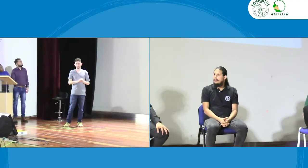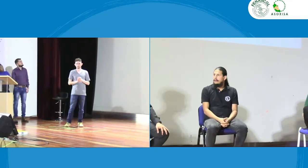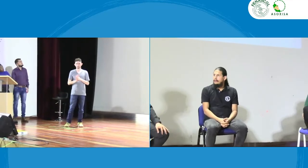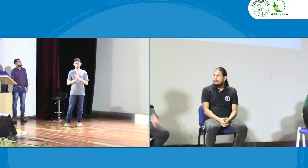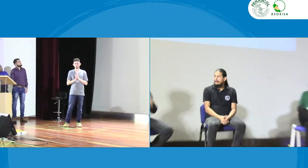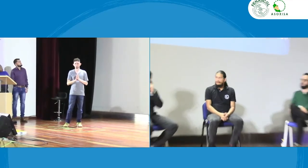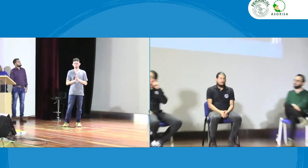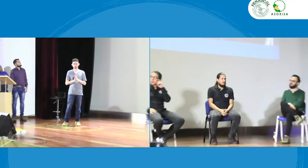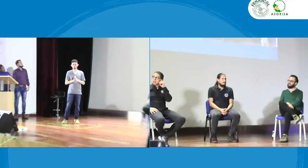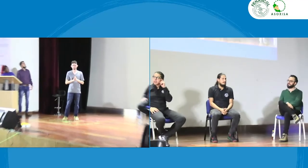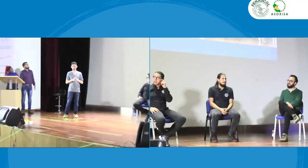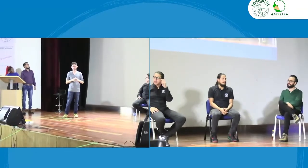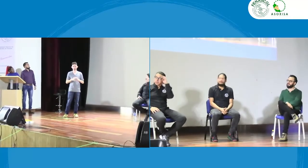me gusta mucho tu respuesta